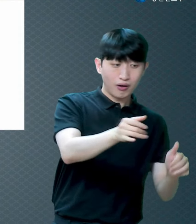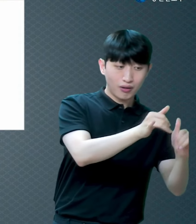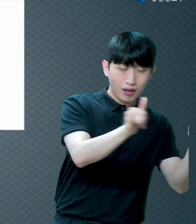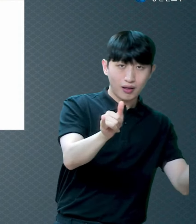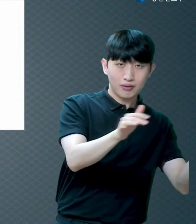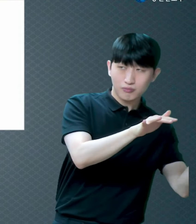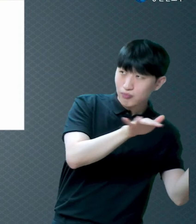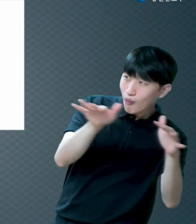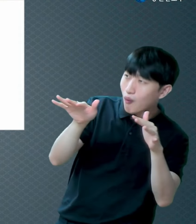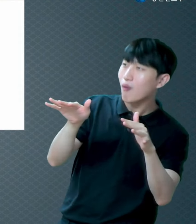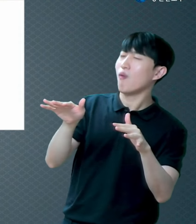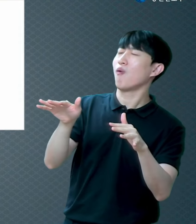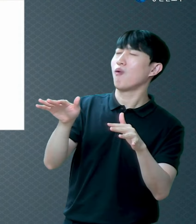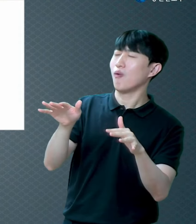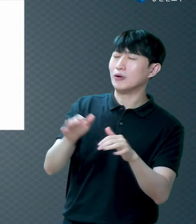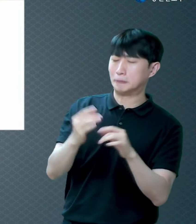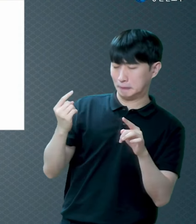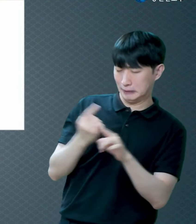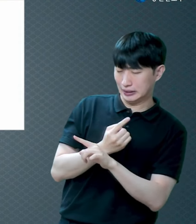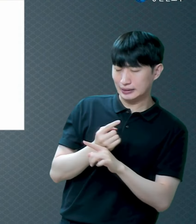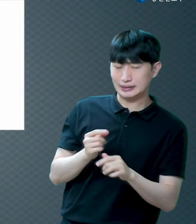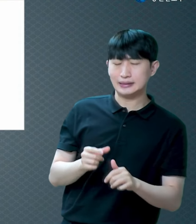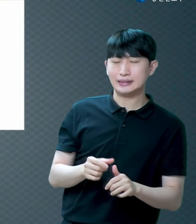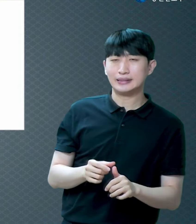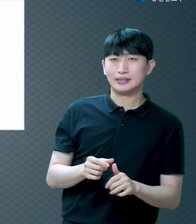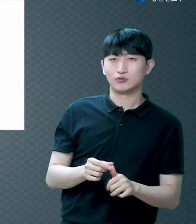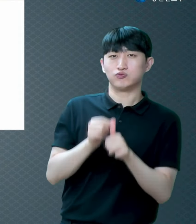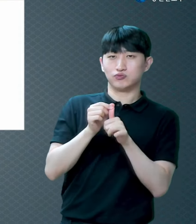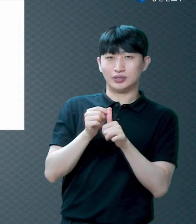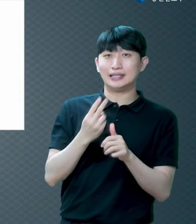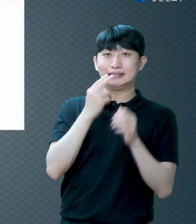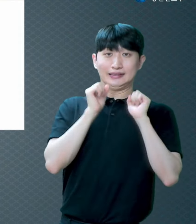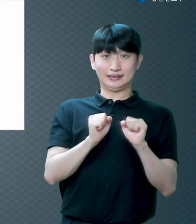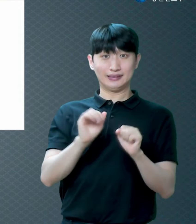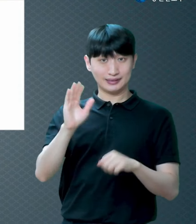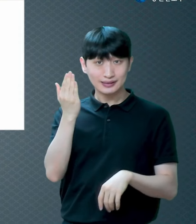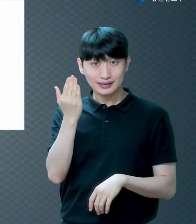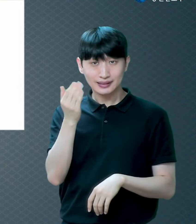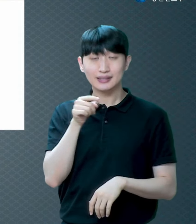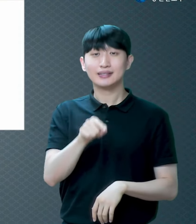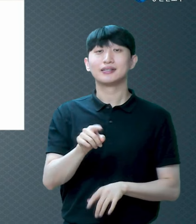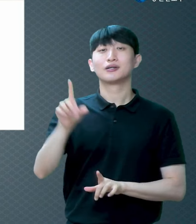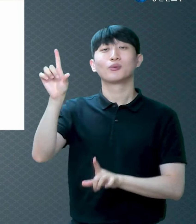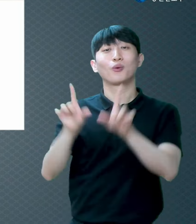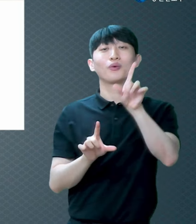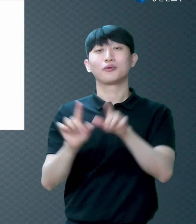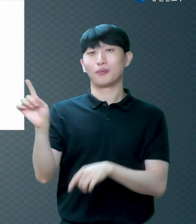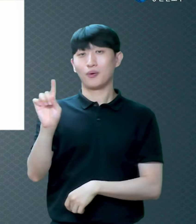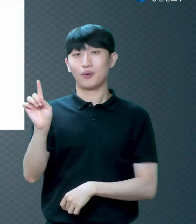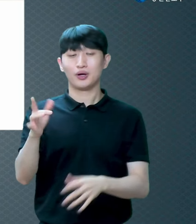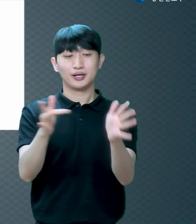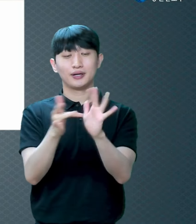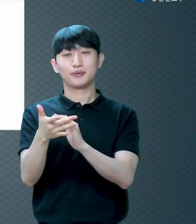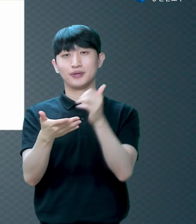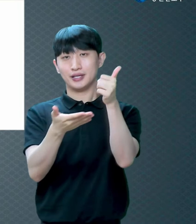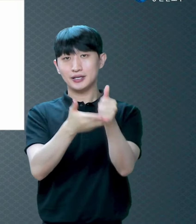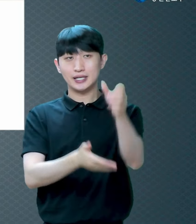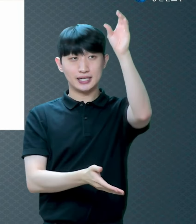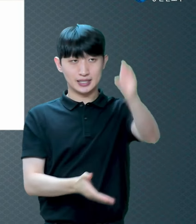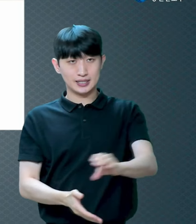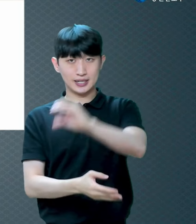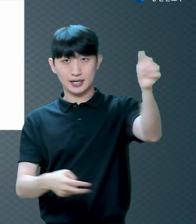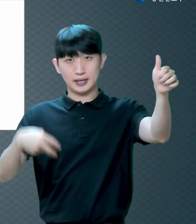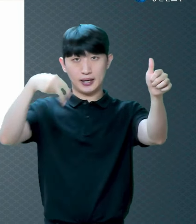이것은 훗날 예수님께서 십자가에서 죽으시고 그것을